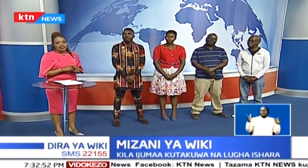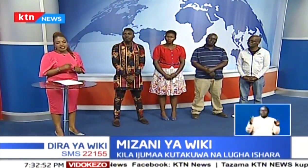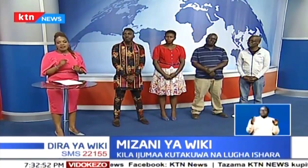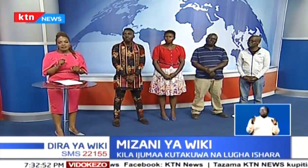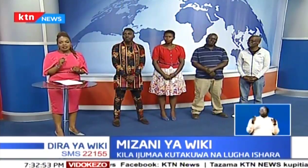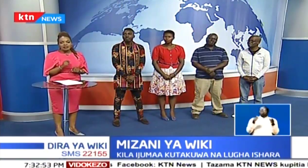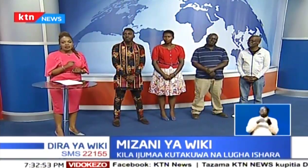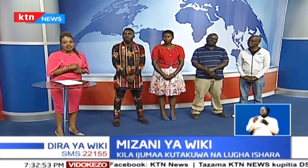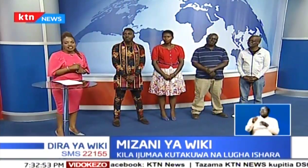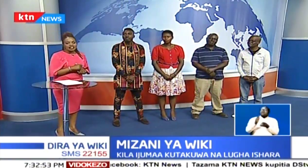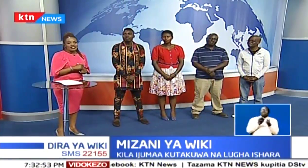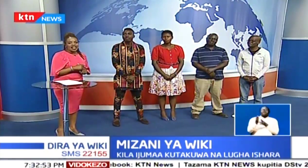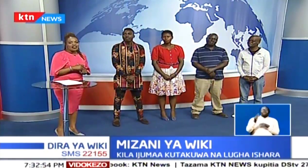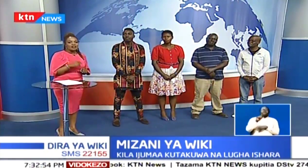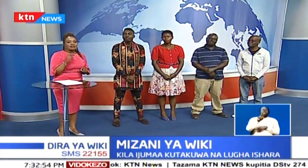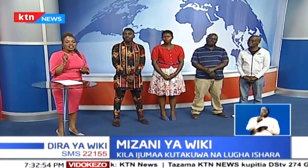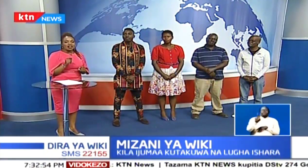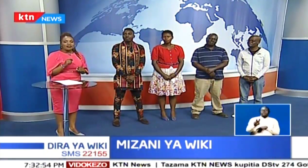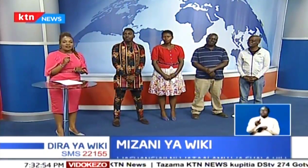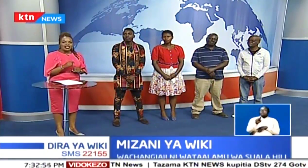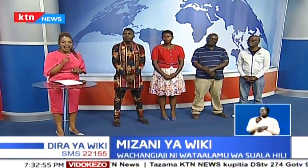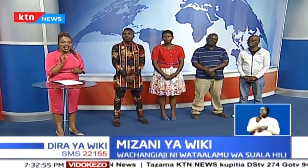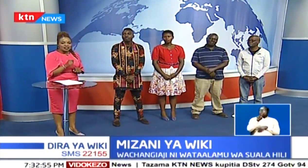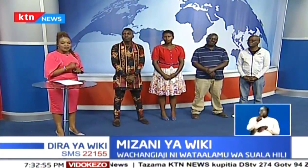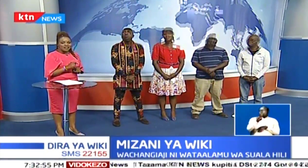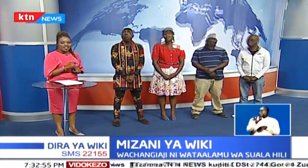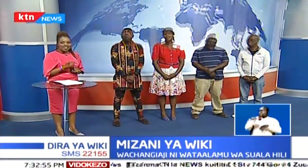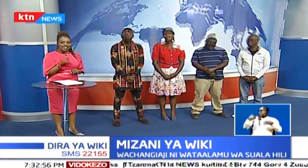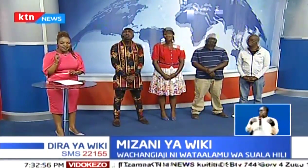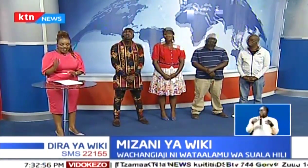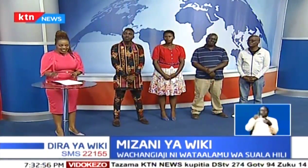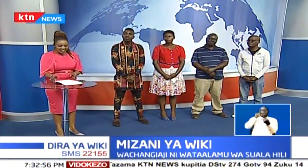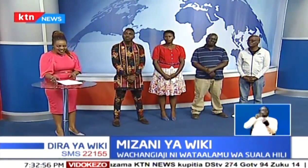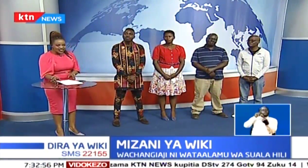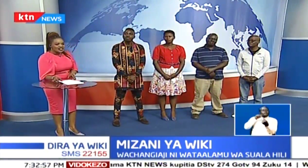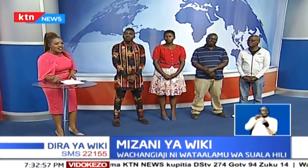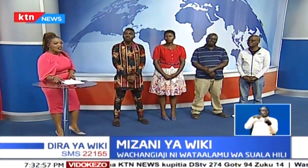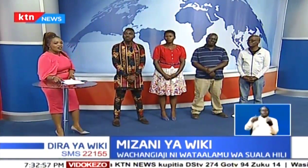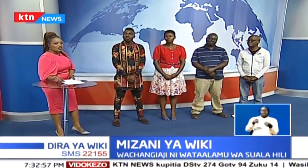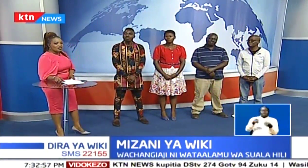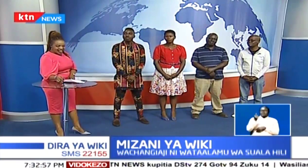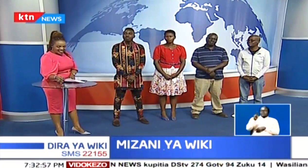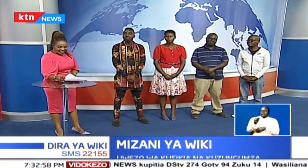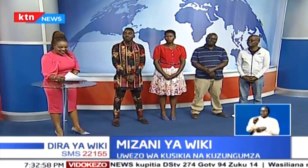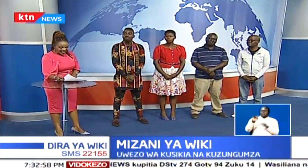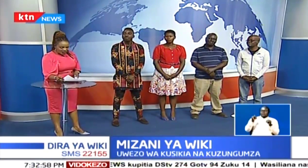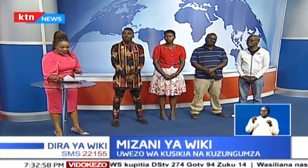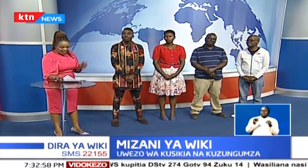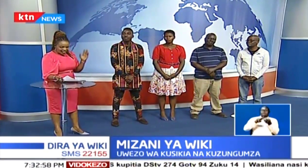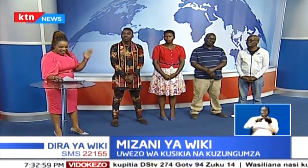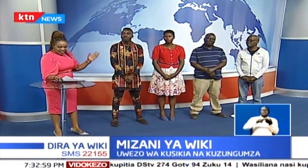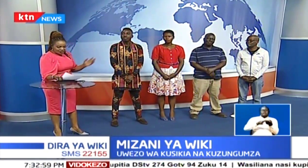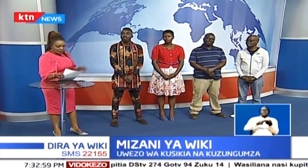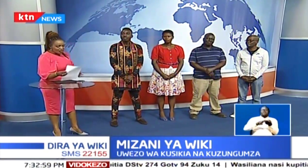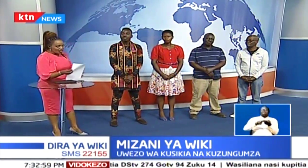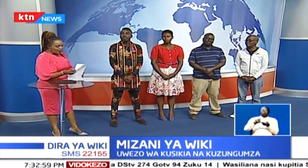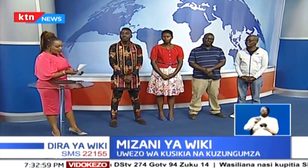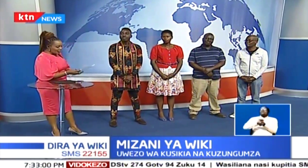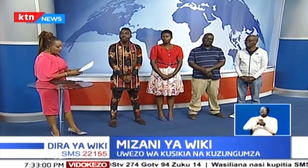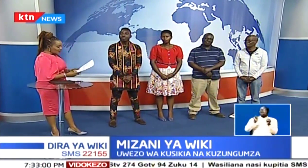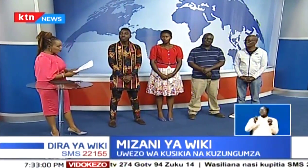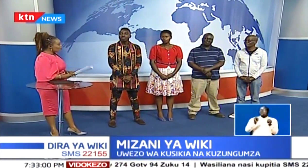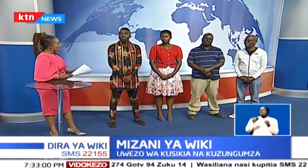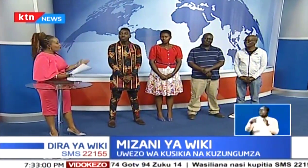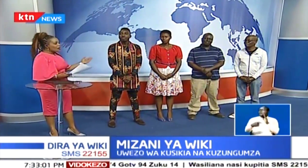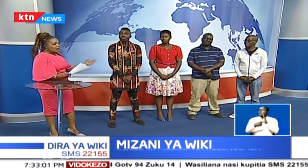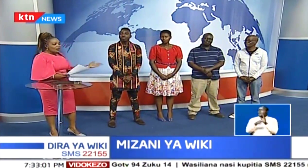kaulizako kupitia nambari mbili mbili moja tanu tano kwenye mtandao watu atu zubaida kananu at KT News. Ukitumia hashtag dire ya wiki. Nikutambulishe